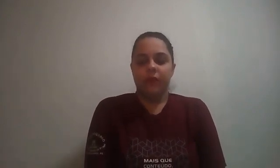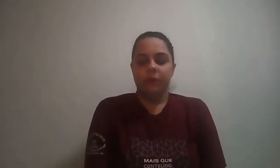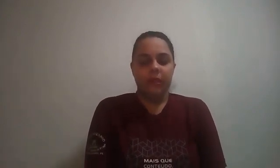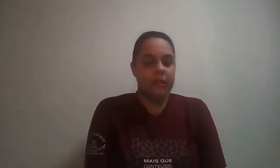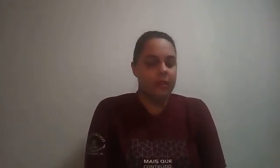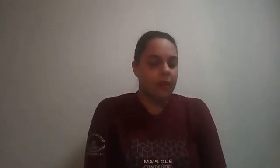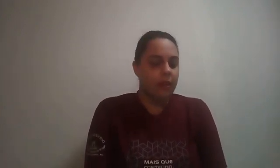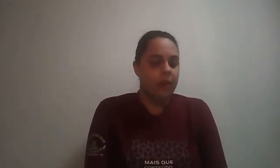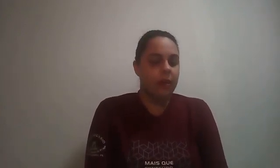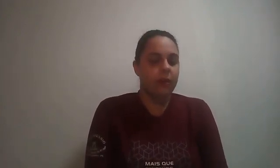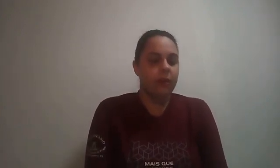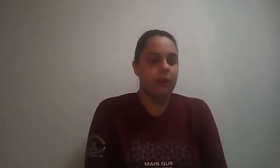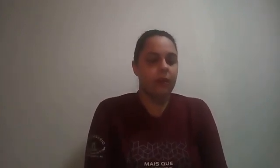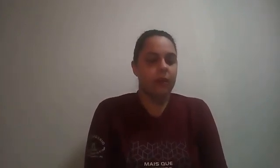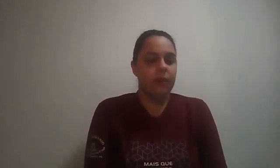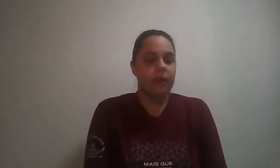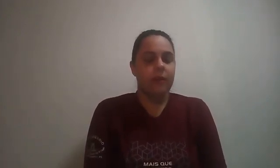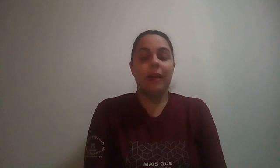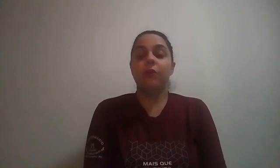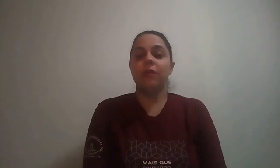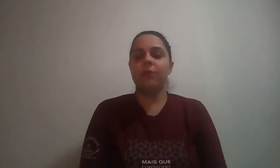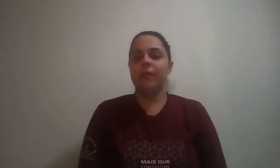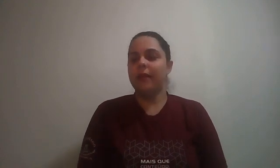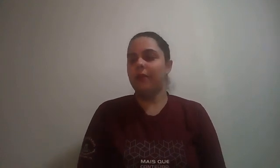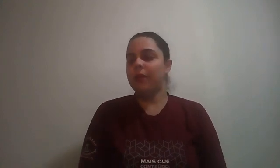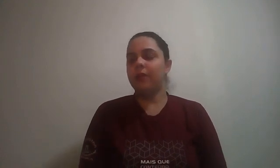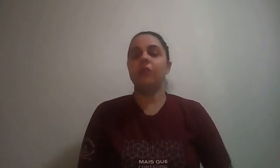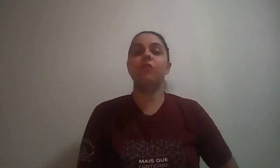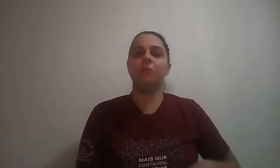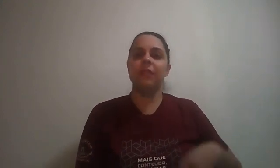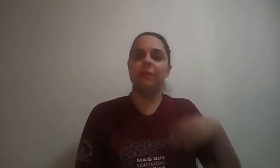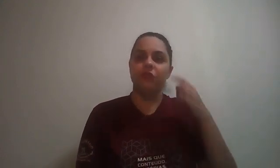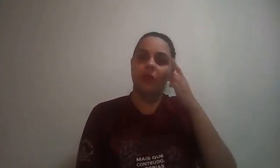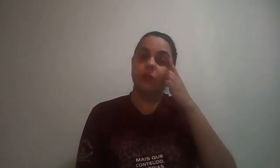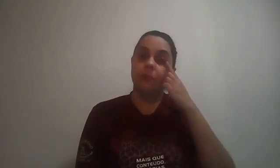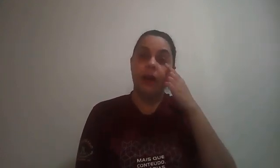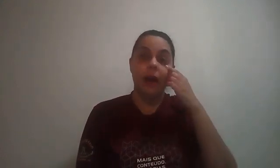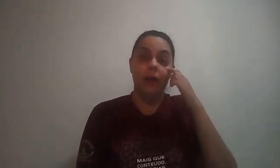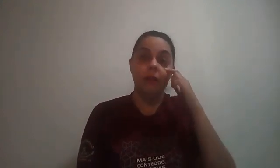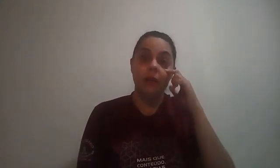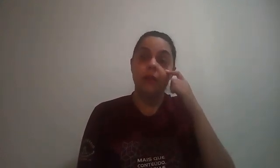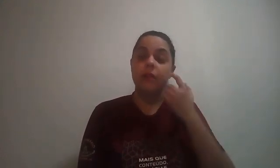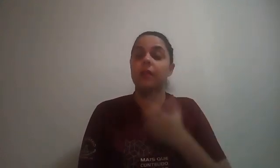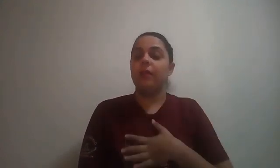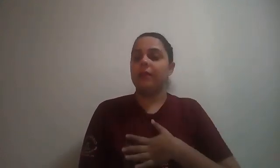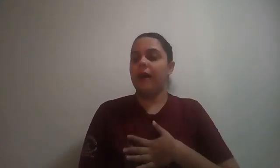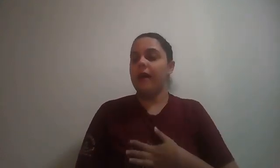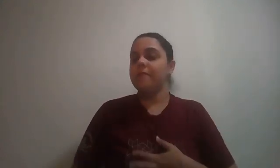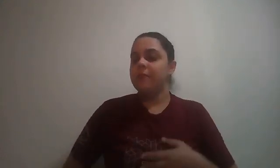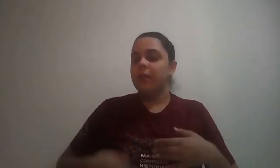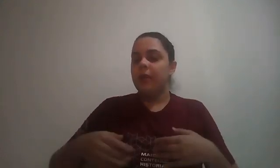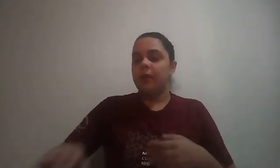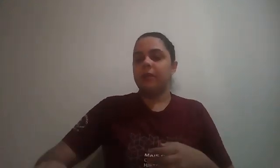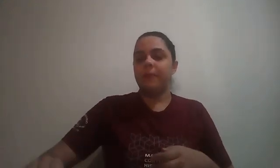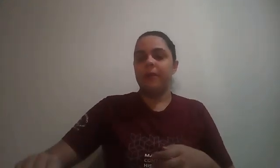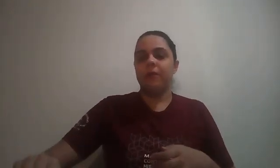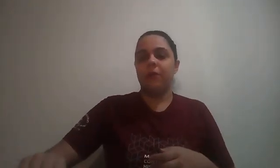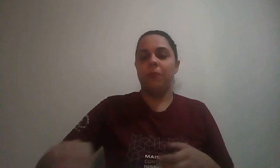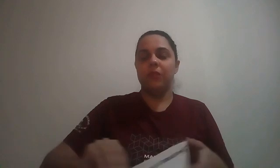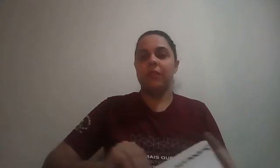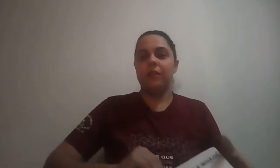vamos aqui dar continuidade ao que nós começamos na última aula. Tá? Espero que eu possa